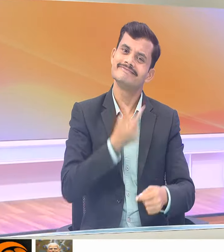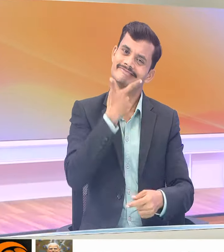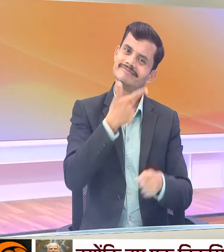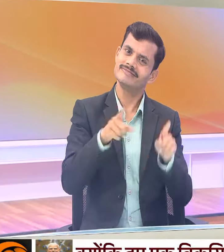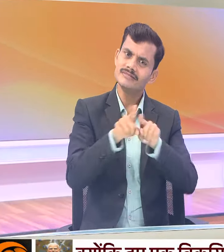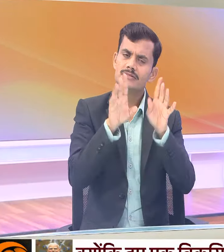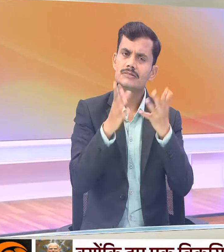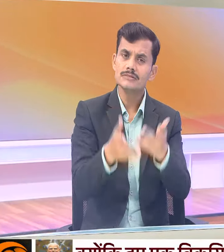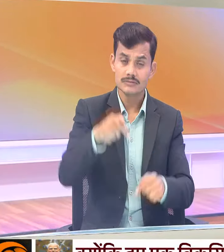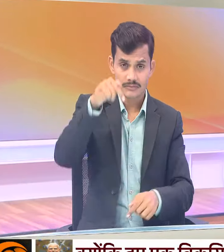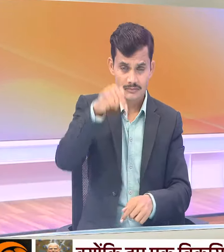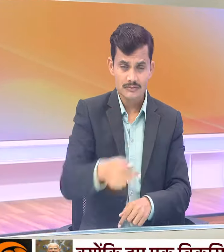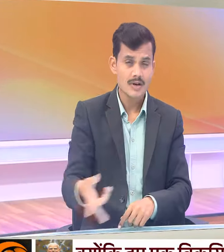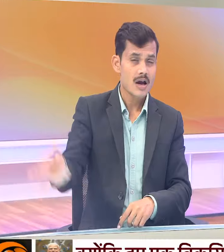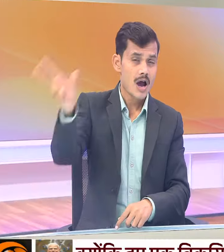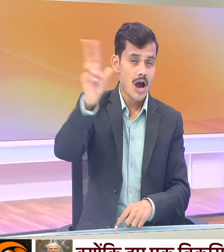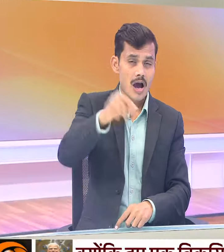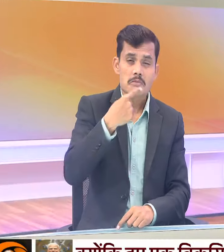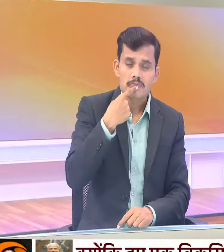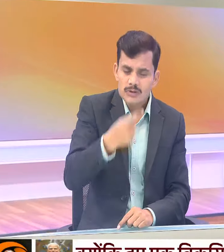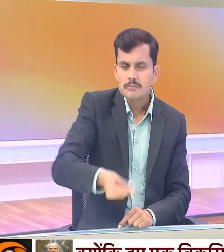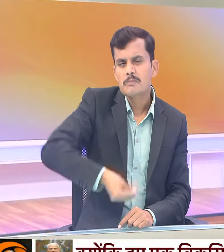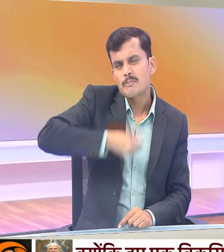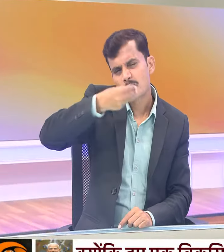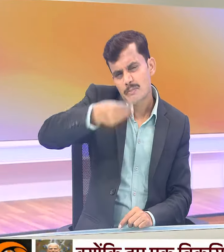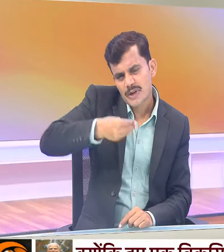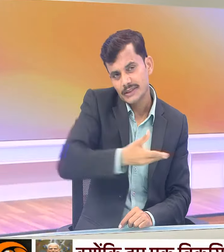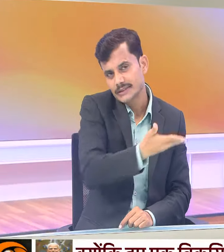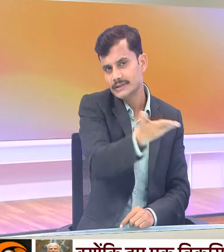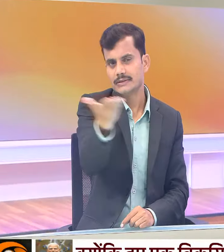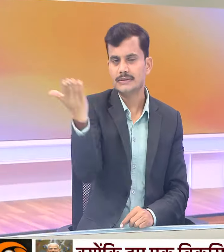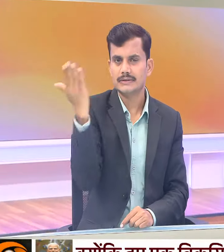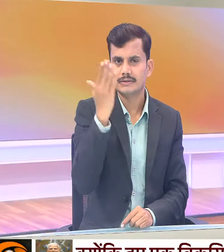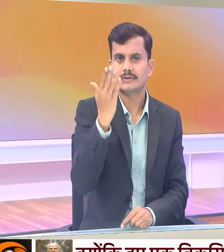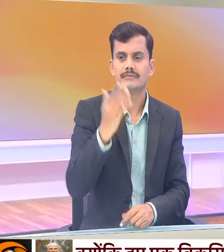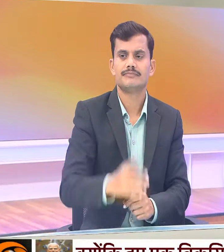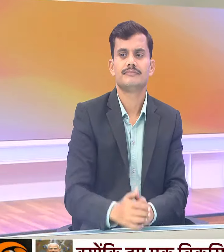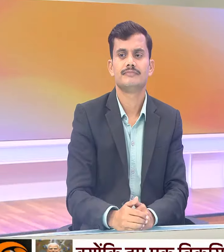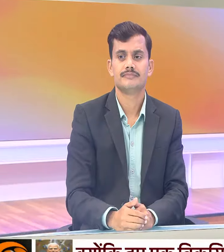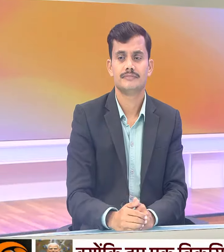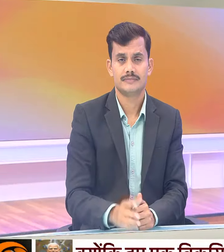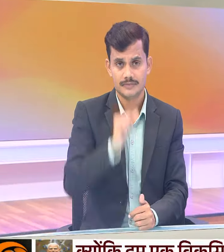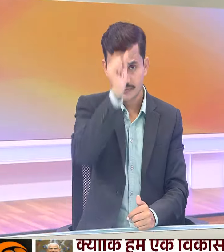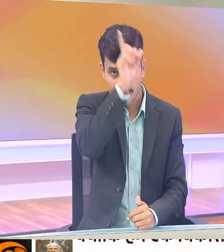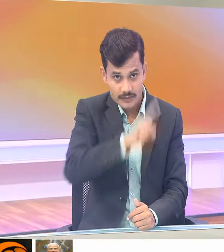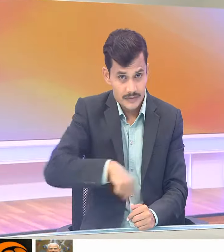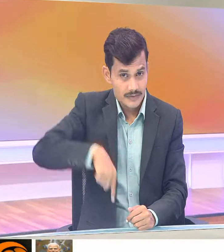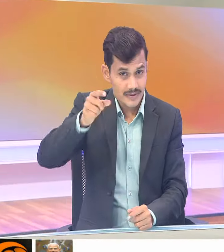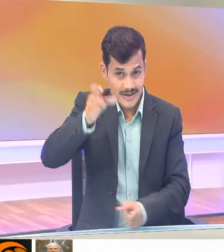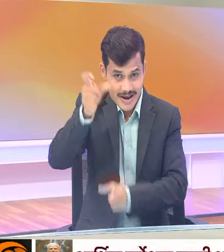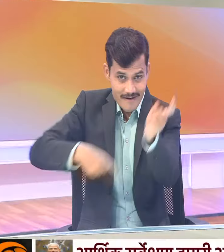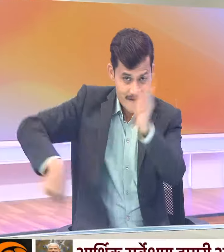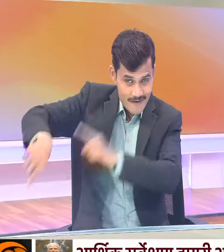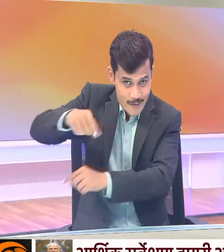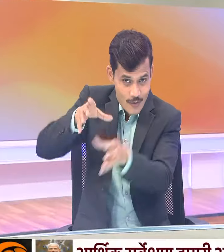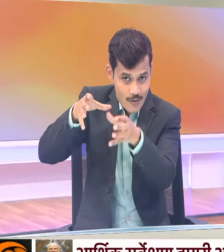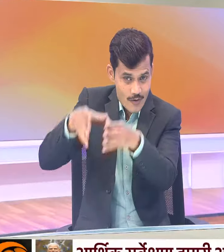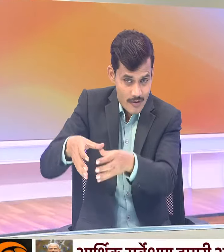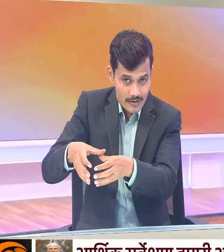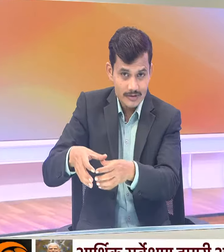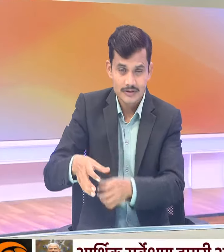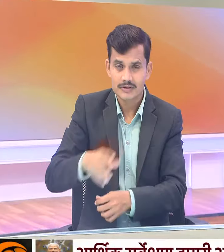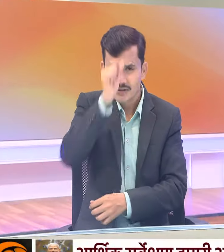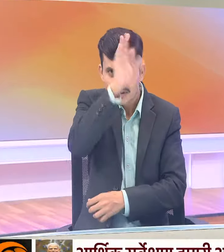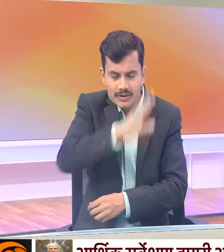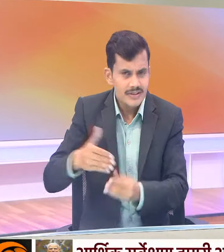मैं आज आधिरपुर्व कहना चाहता हूँ देश वासियों ने हमें यहां देश